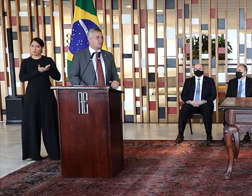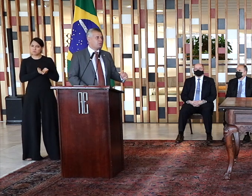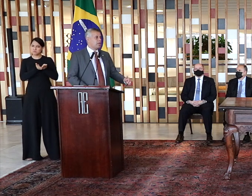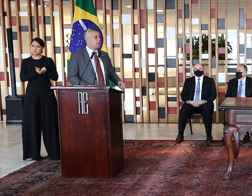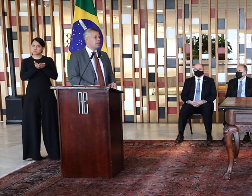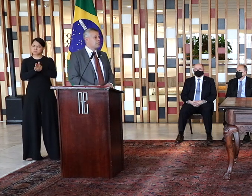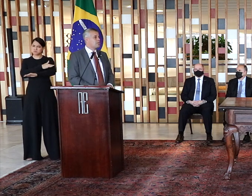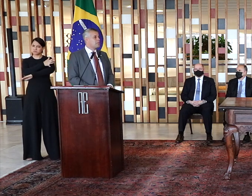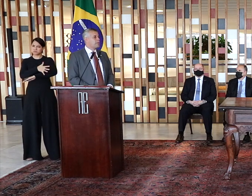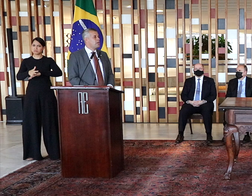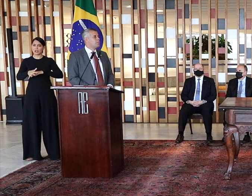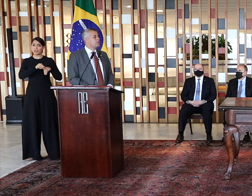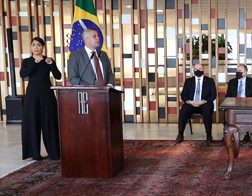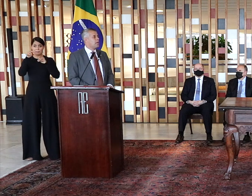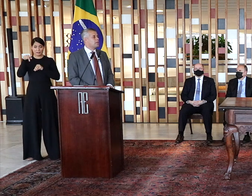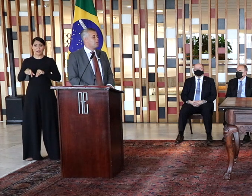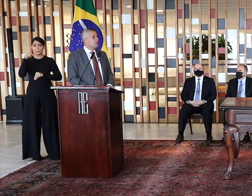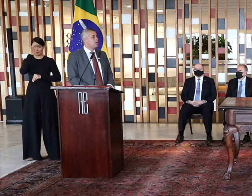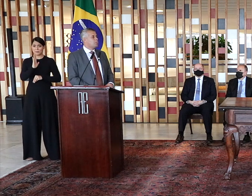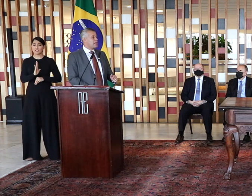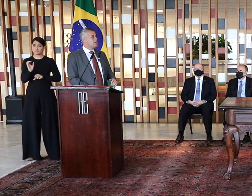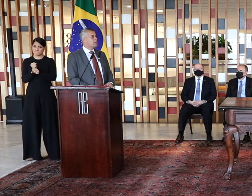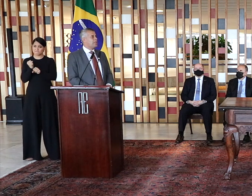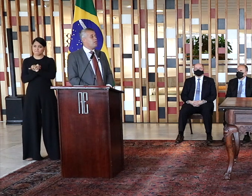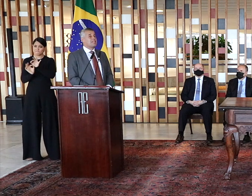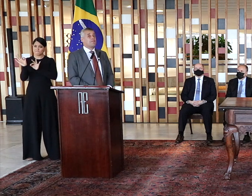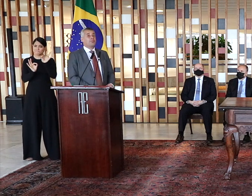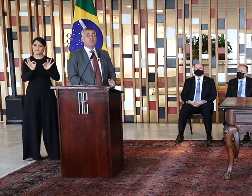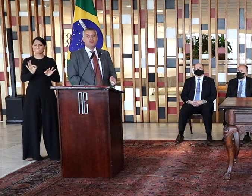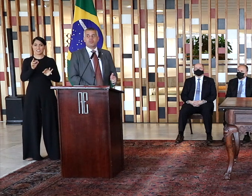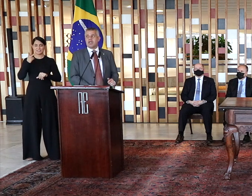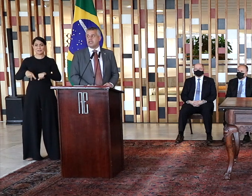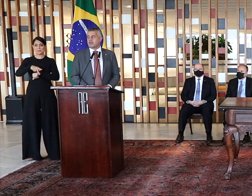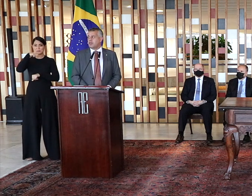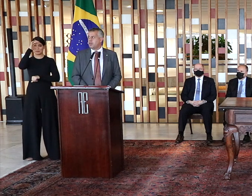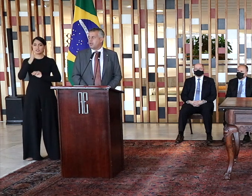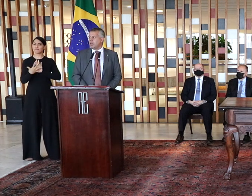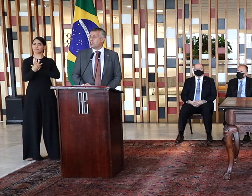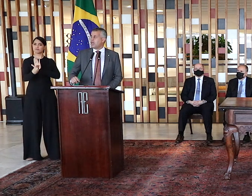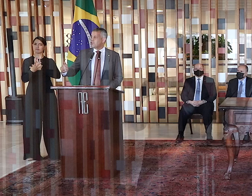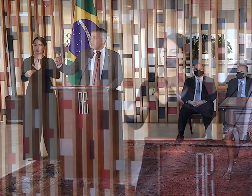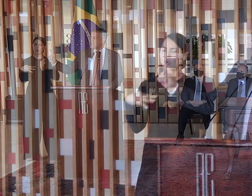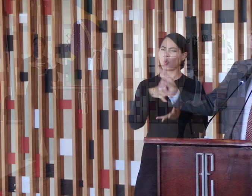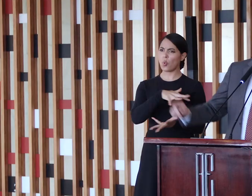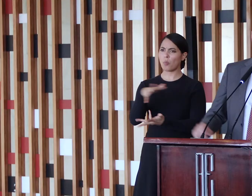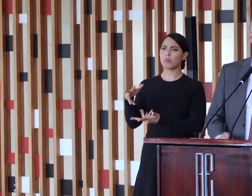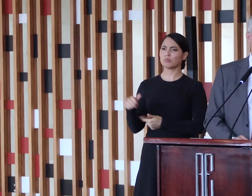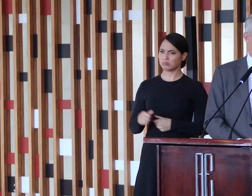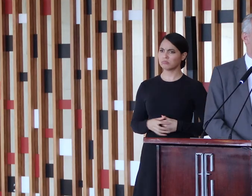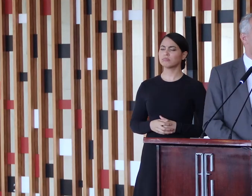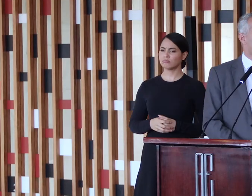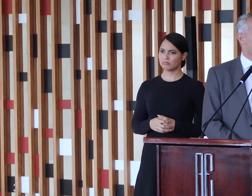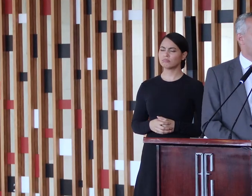vieram construir aqui realmente um grande país de oportunidade, então o Brasil tem que dar um exemplo para mundo de grandeza e de resposta para